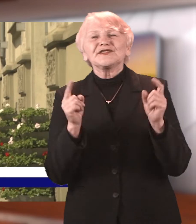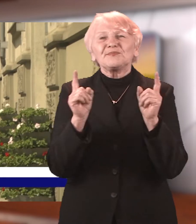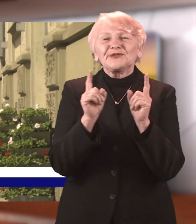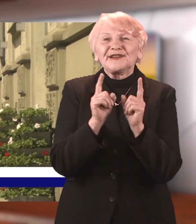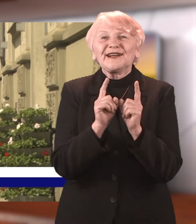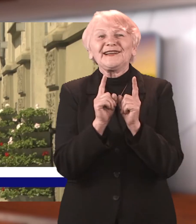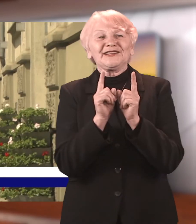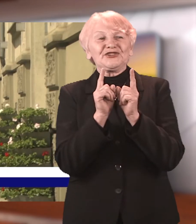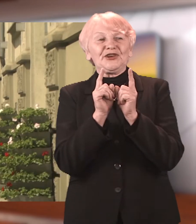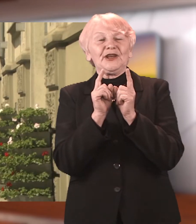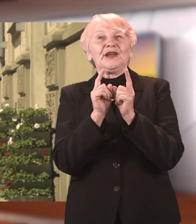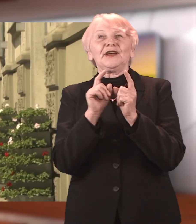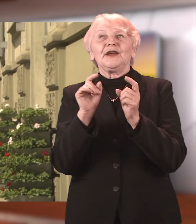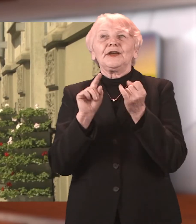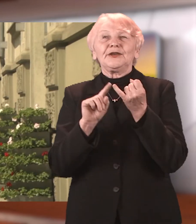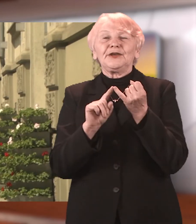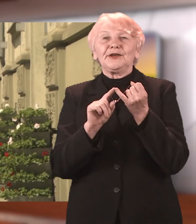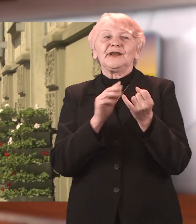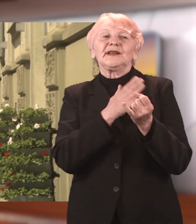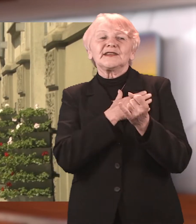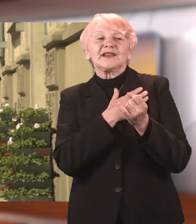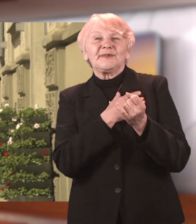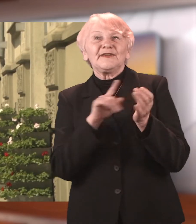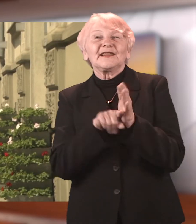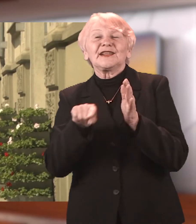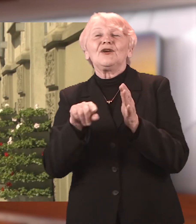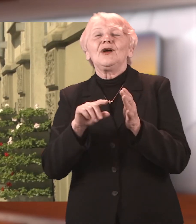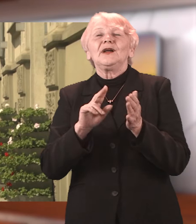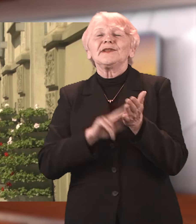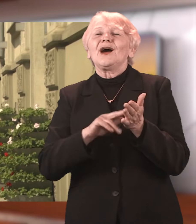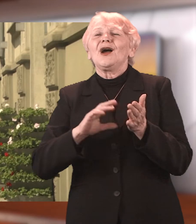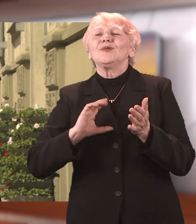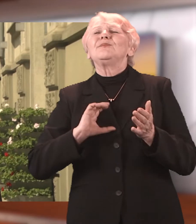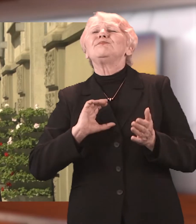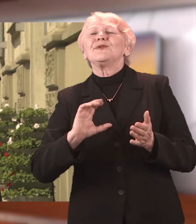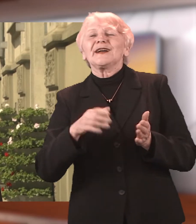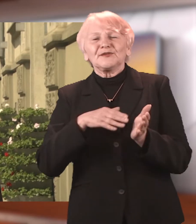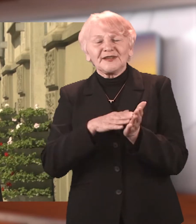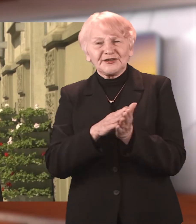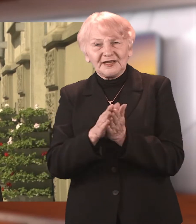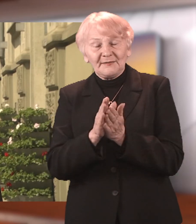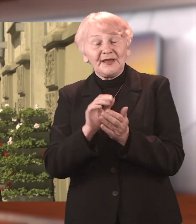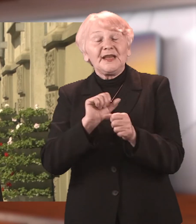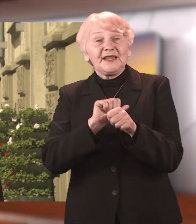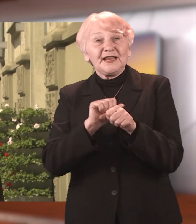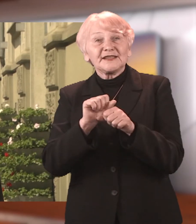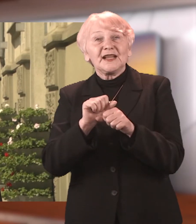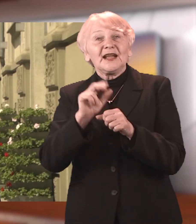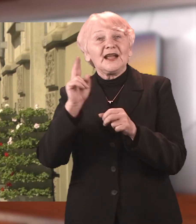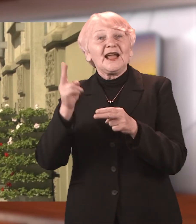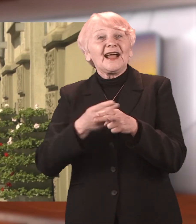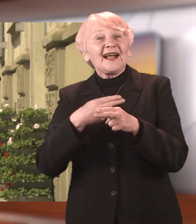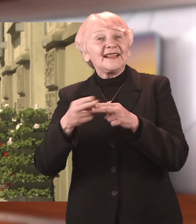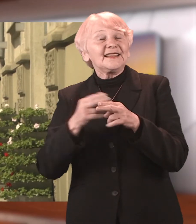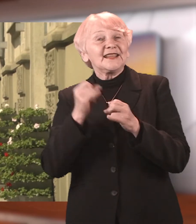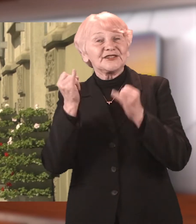rekreacyjnych i rzeczywiście ten czerwiec na bogato zaczynamy. Kalendarz, imprez, kalendariu, imprez rozwiesiliśmy już na naszych słupach